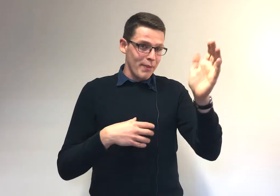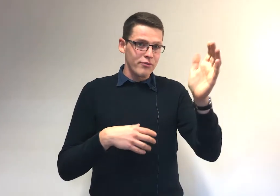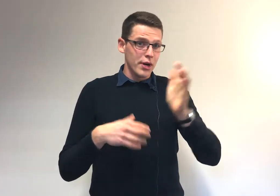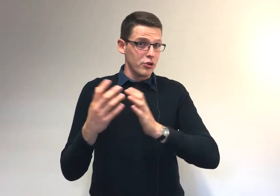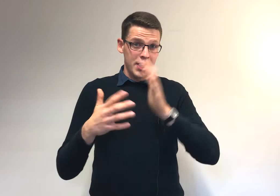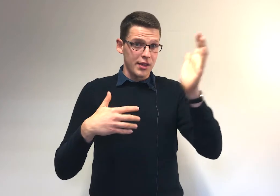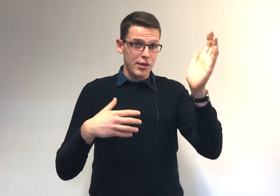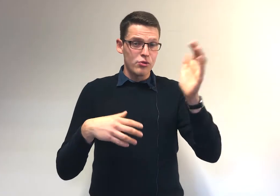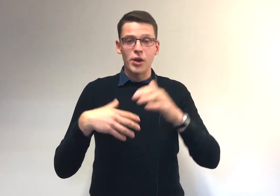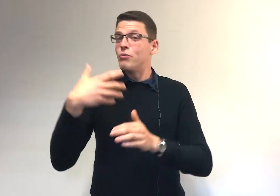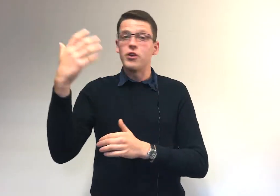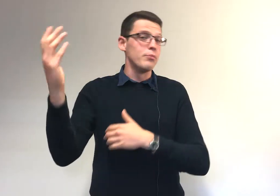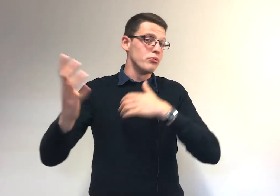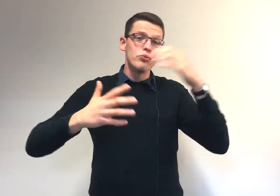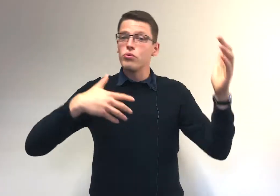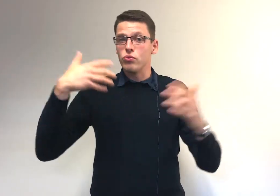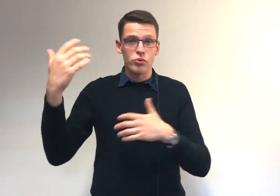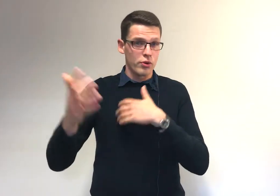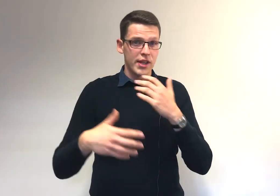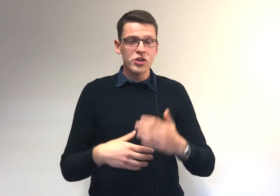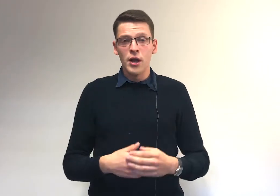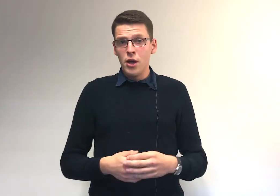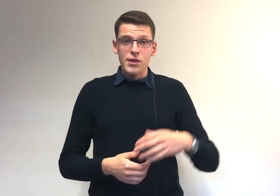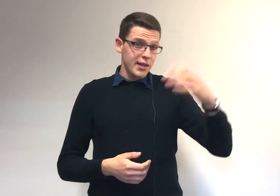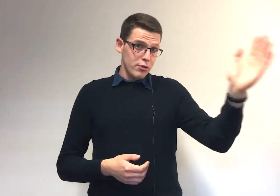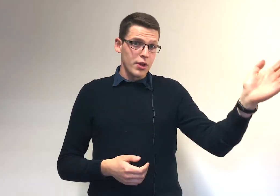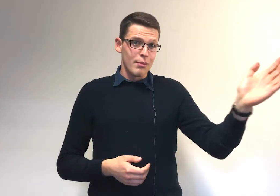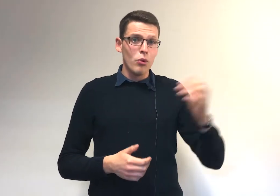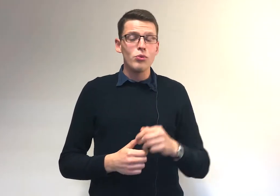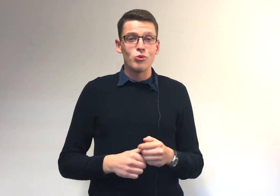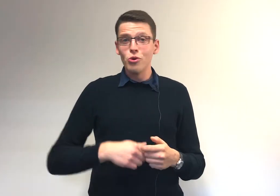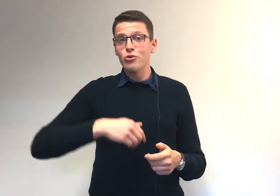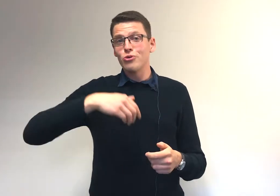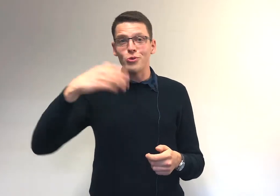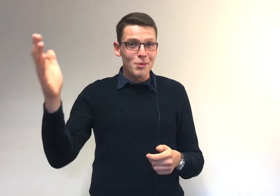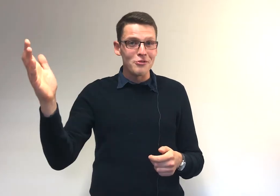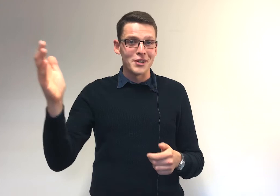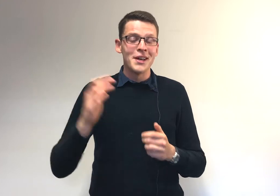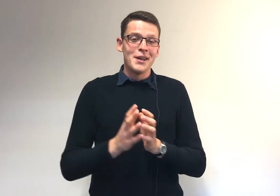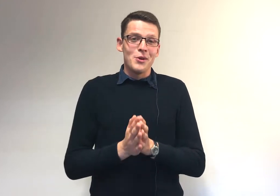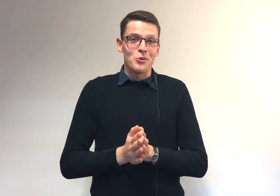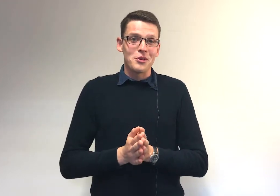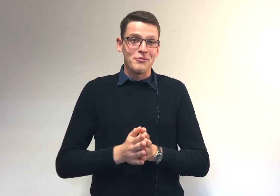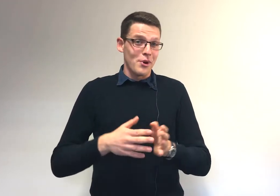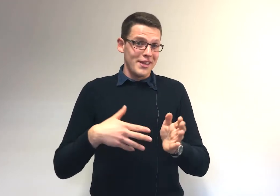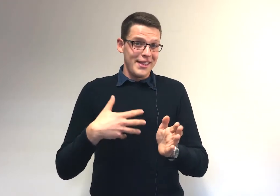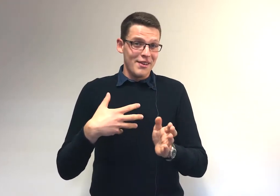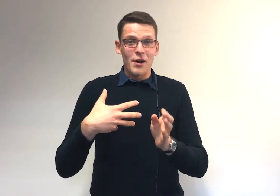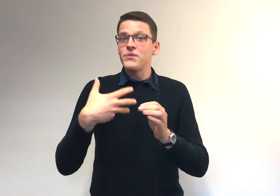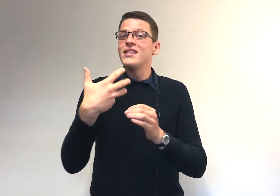parfois, il en a qui existent sur les groupes Facebook ou que sais-je. Certains sont très bons, d'autres sont très mauvais. Donc, il faut ici avoir un petit